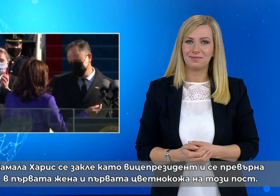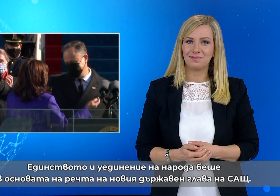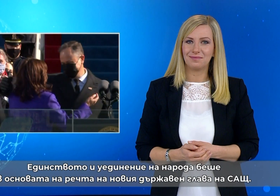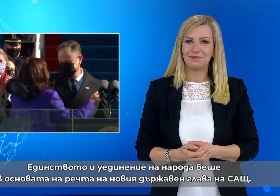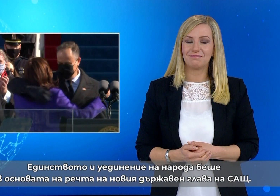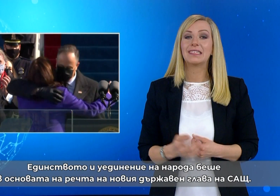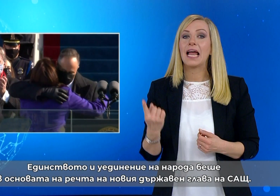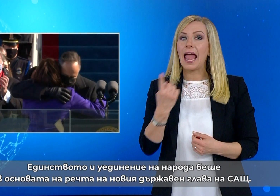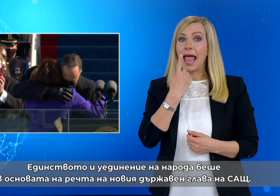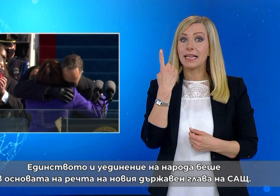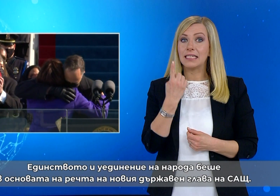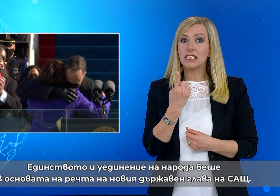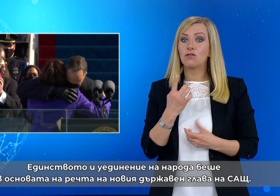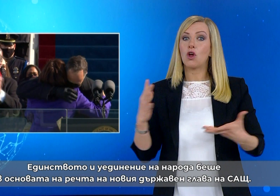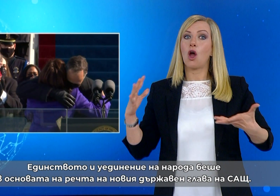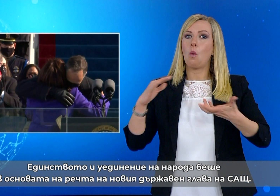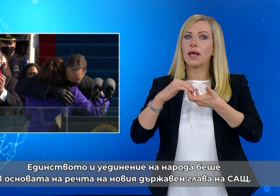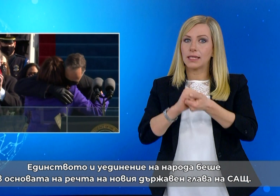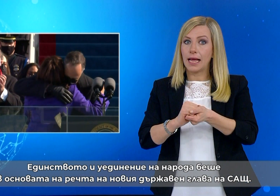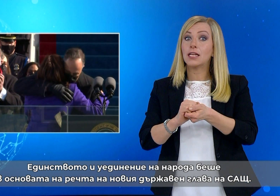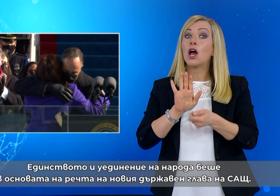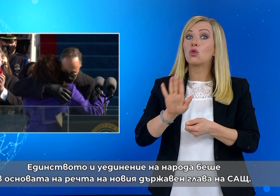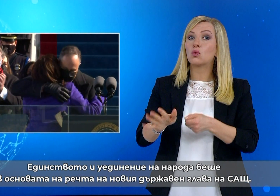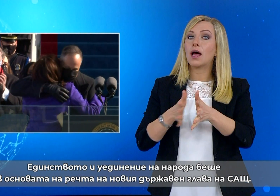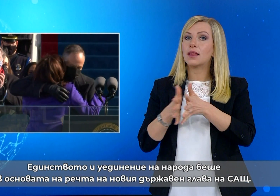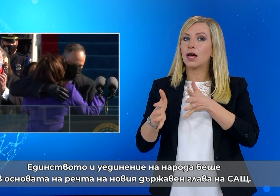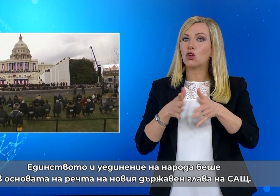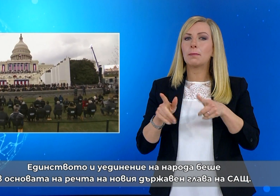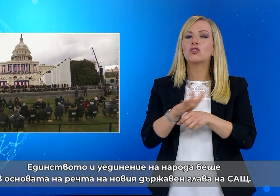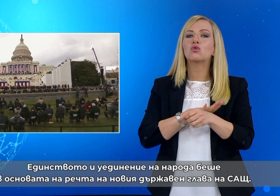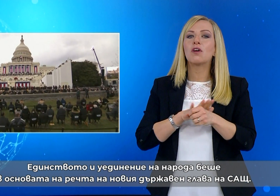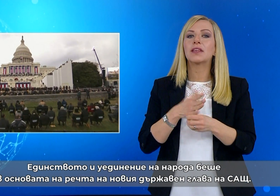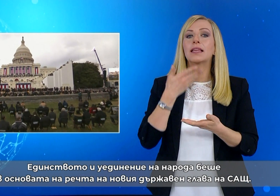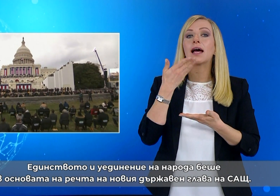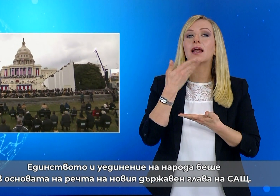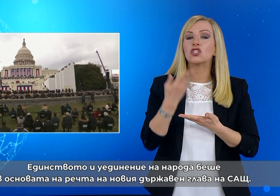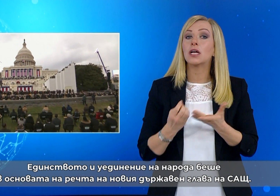Единство и уединение на народа беше в основата на речета на новия държавен глава на САЩ.